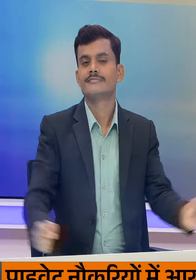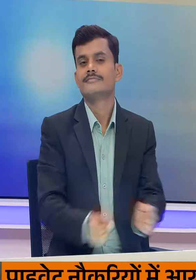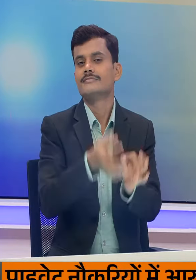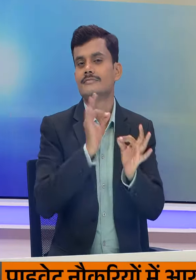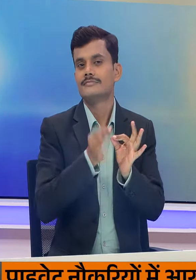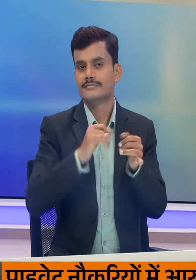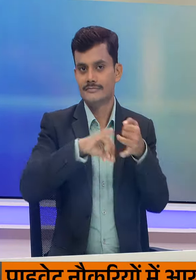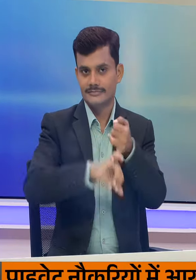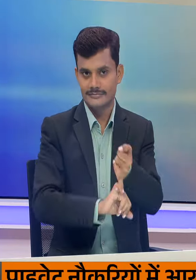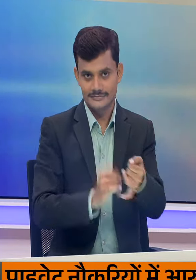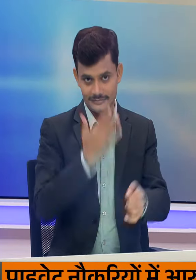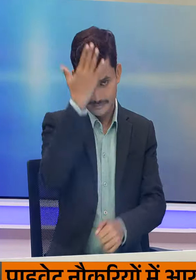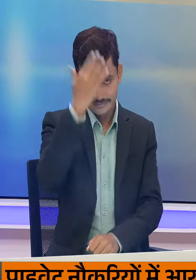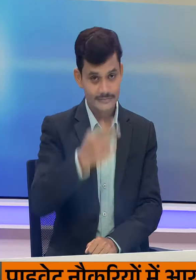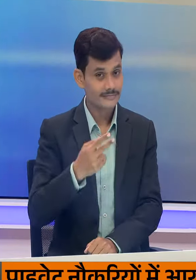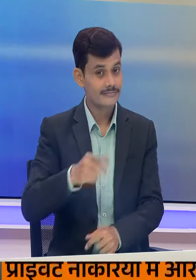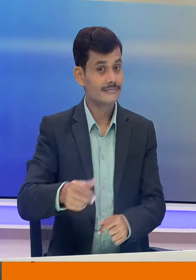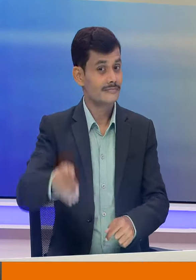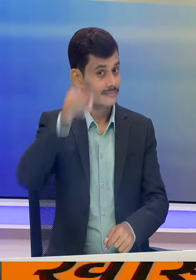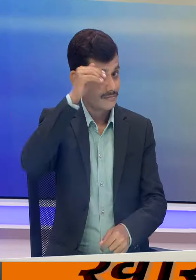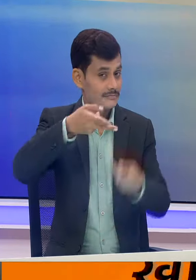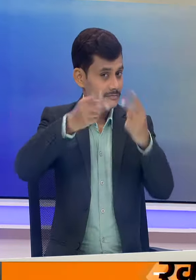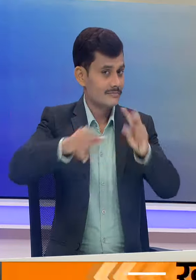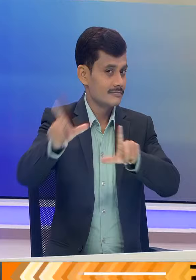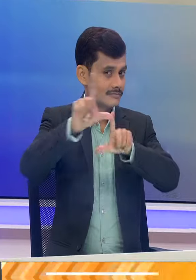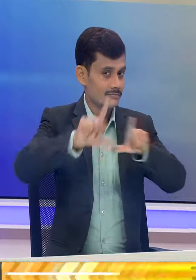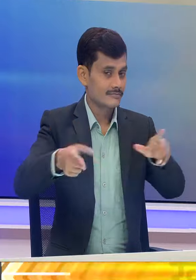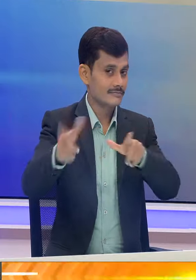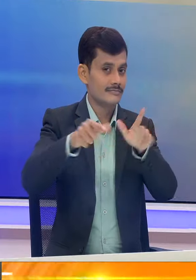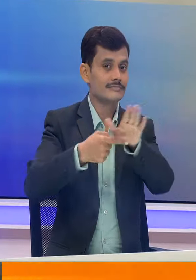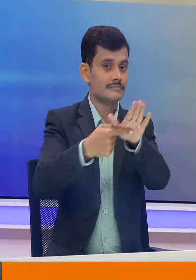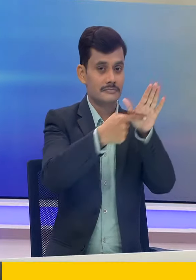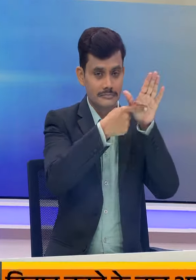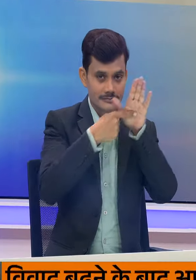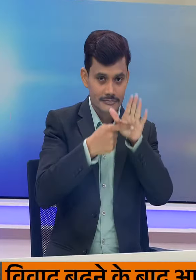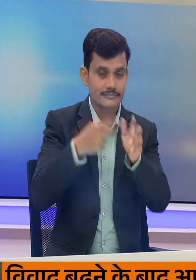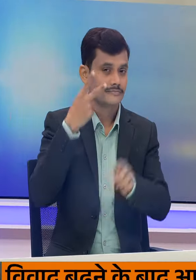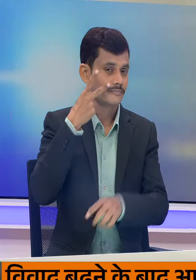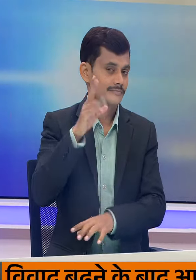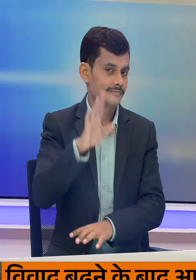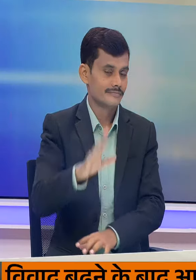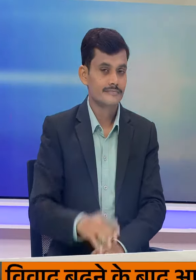साथ है मेरे सयोगी शरद मुद्गल जो ख़वरों को सांकितिक भाशा के जरीए आप सभी तक